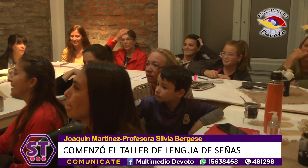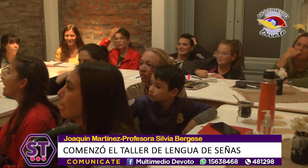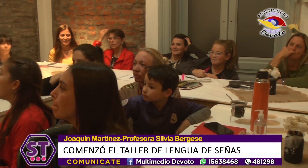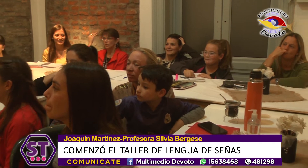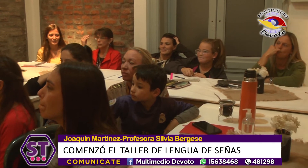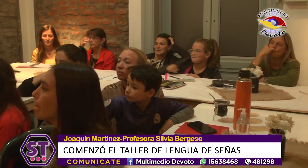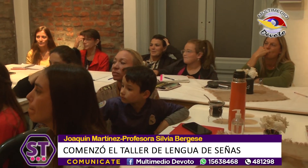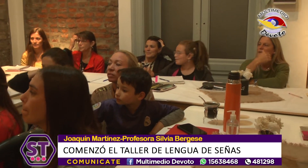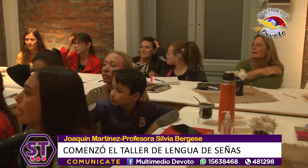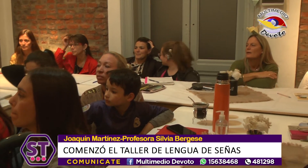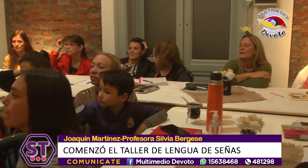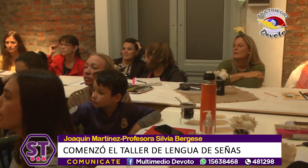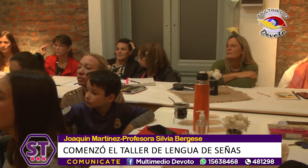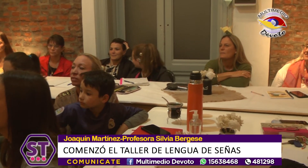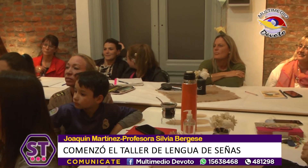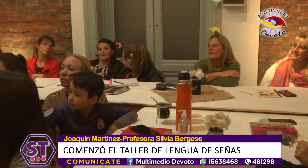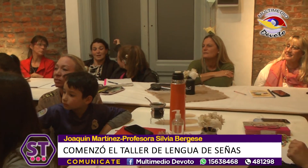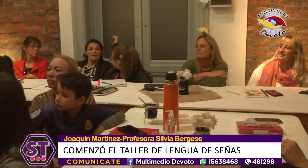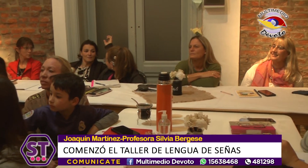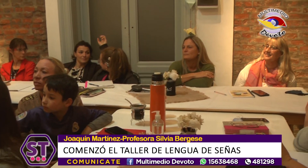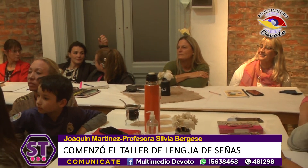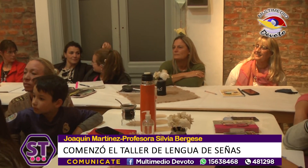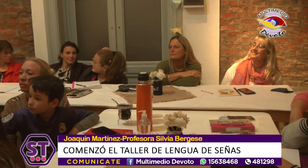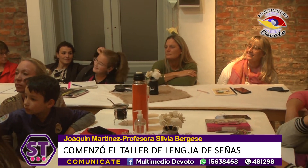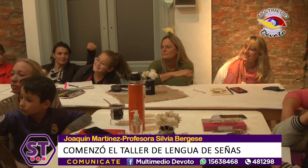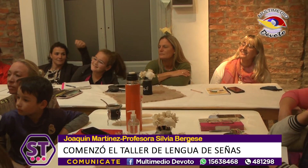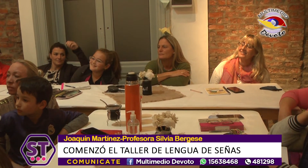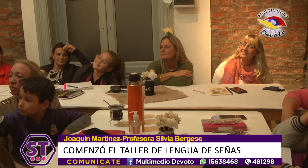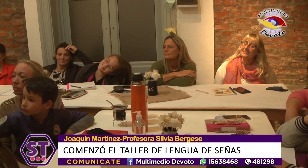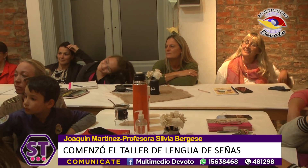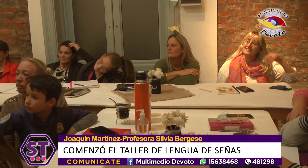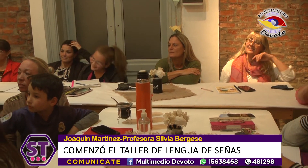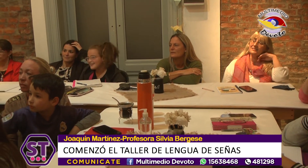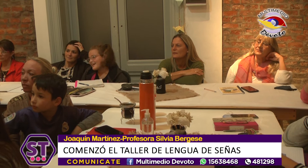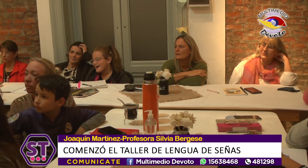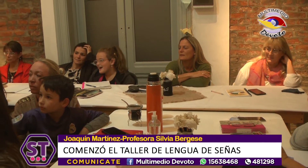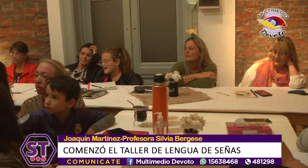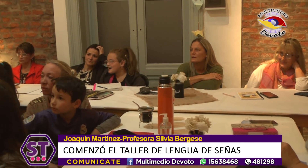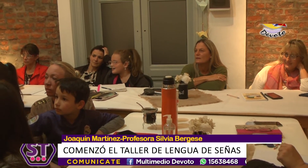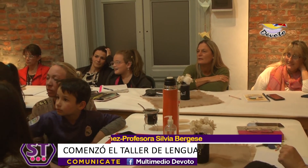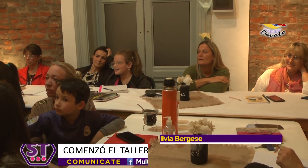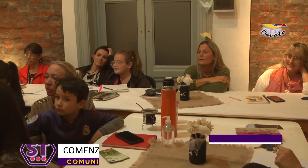Bienvenido a Devoto. Sí. Bienvenido. Gracias por invitarme.